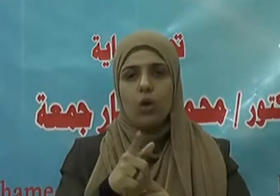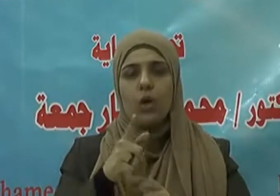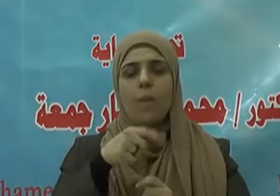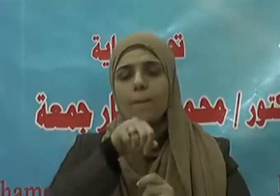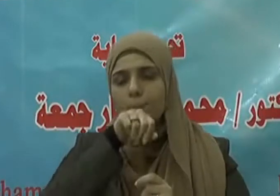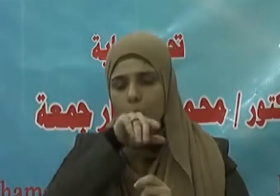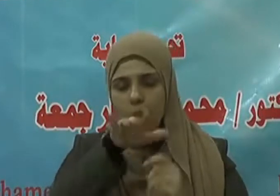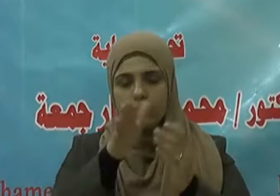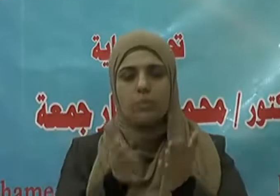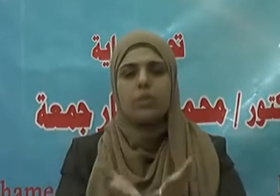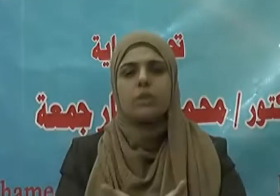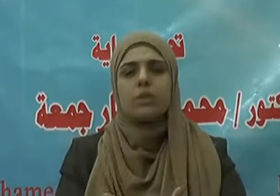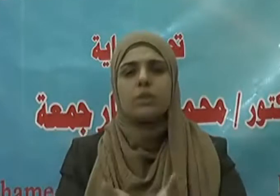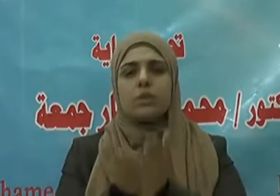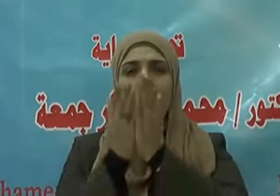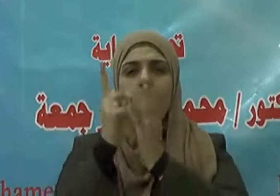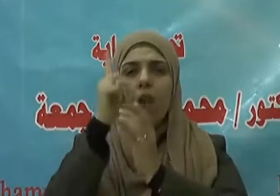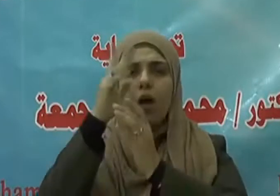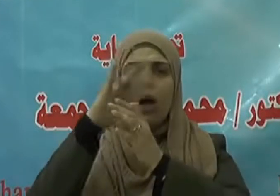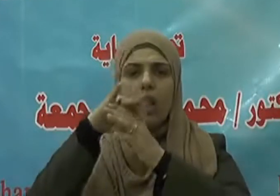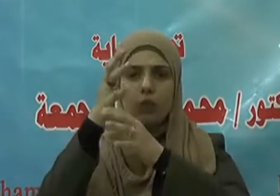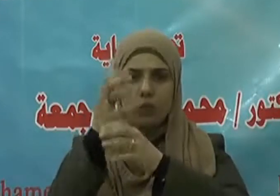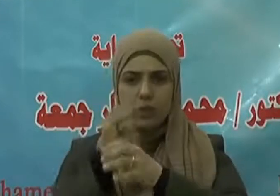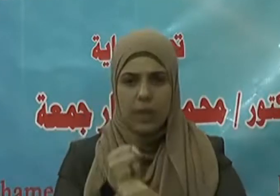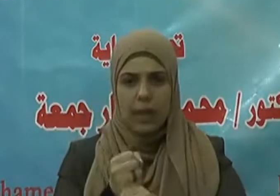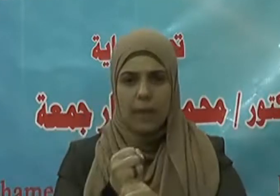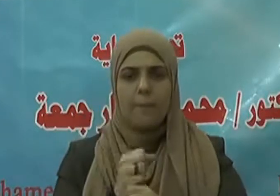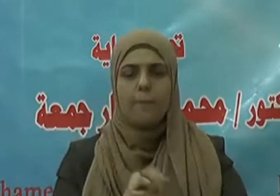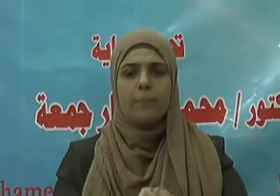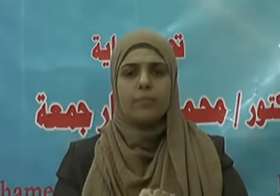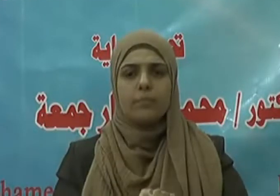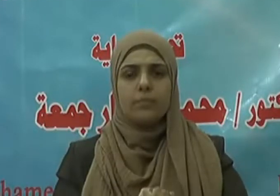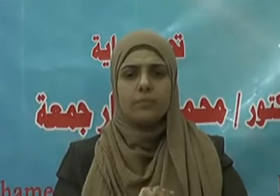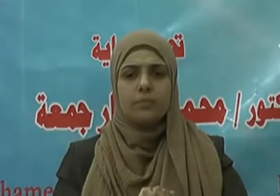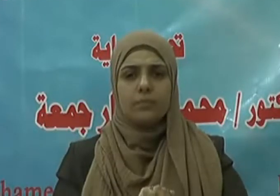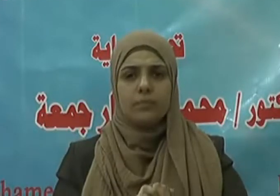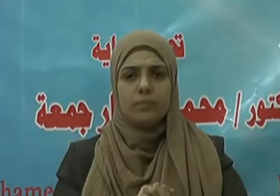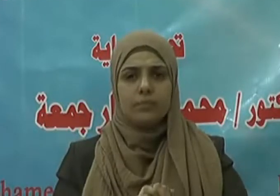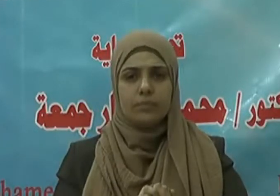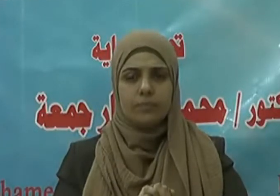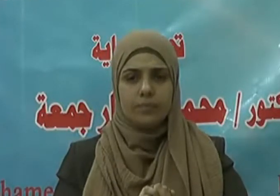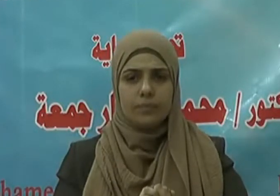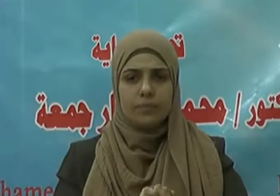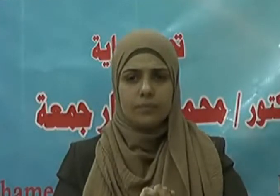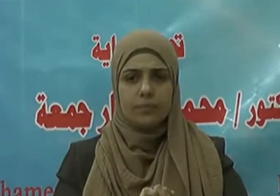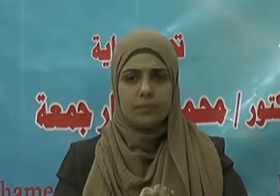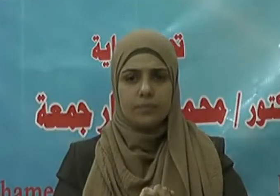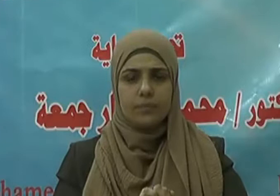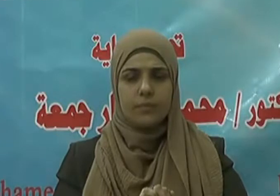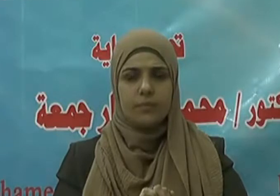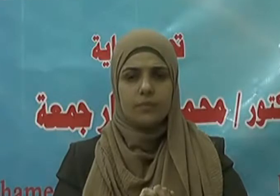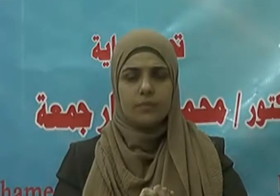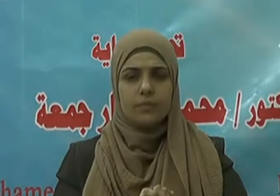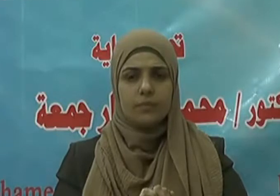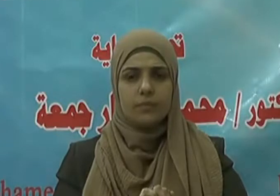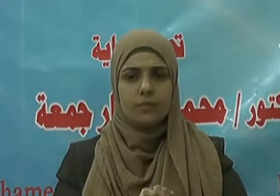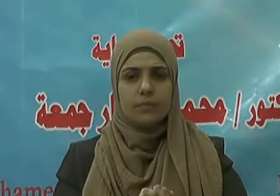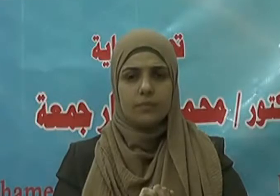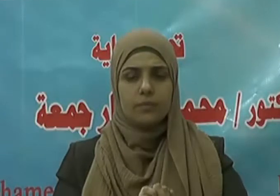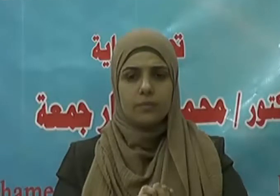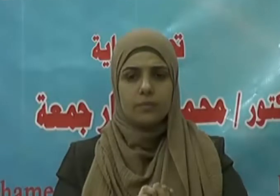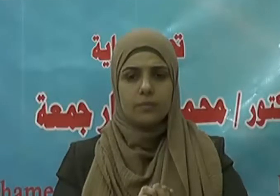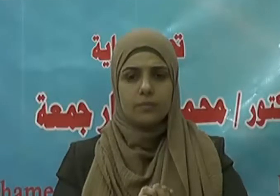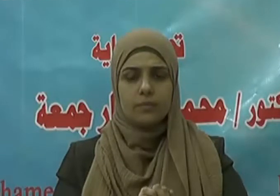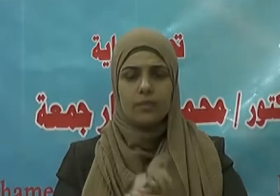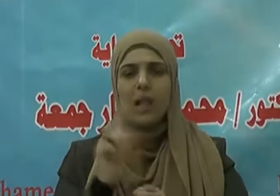السيوف على رأسه فتنة ولا ينقطع عملهم الصالح أبدا يقول